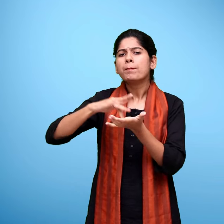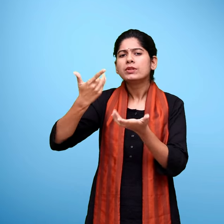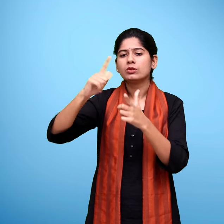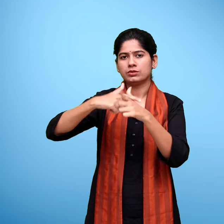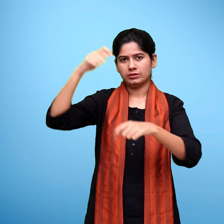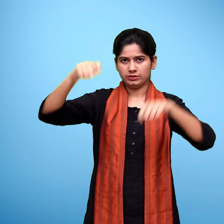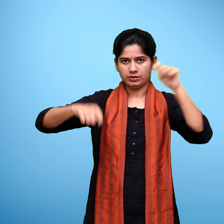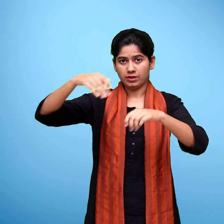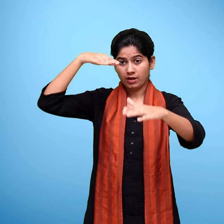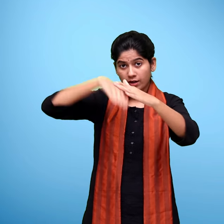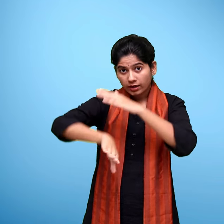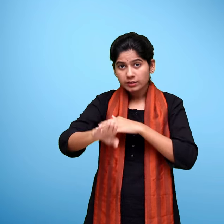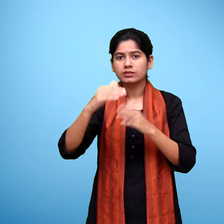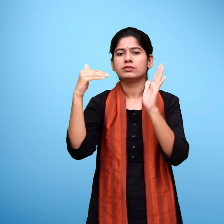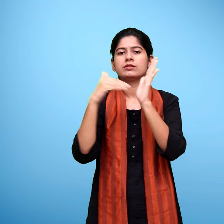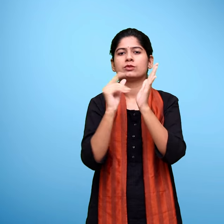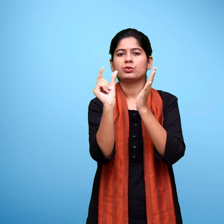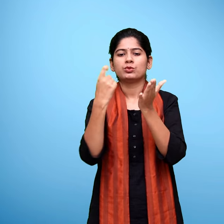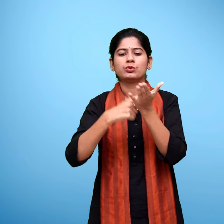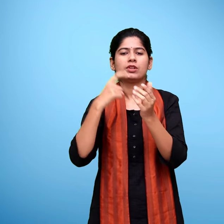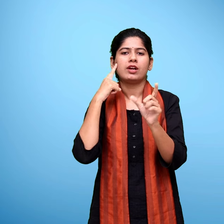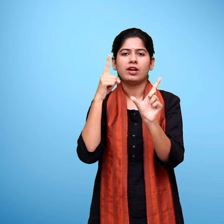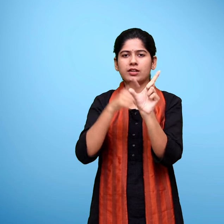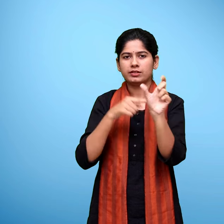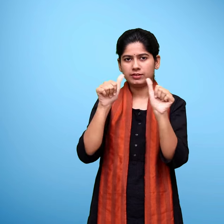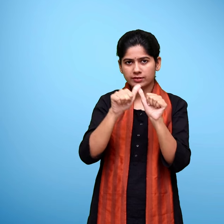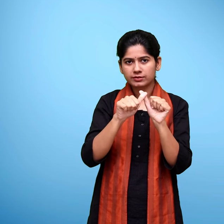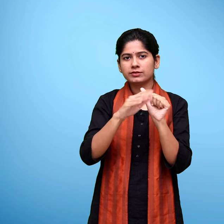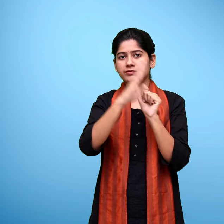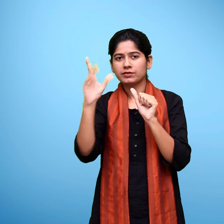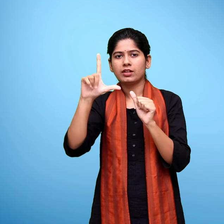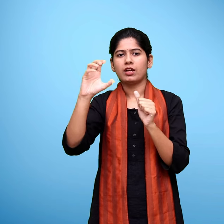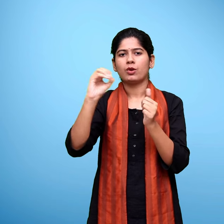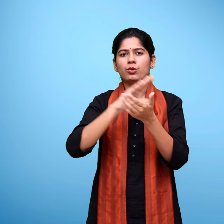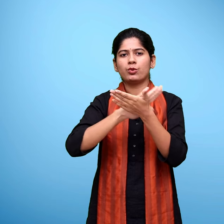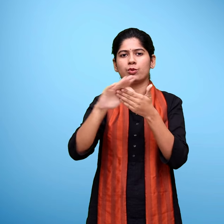राजकिय माध्यमिक विद्यालय जुरिया लोहर दागा जहार खंड